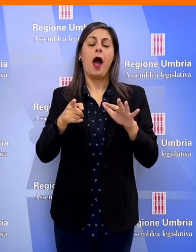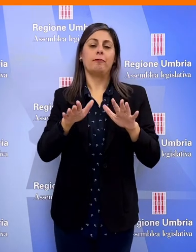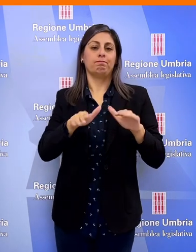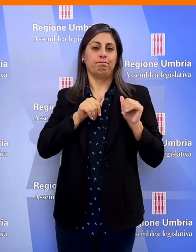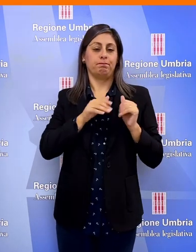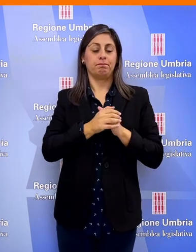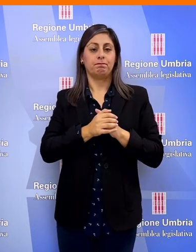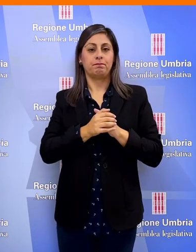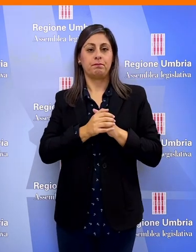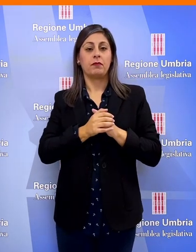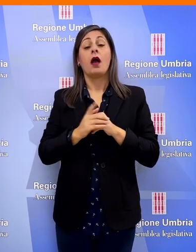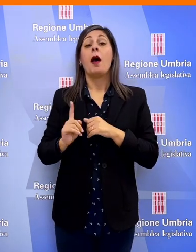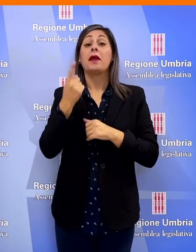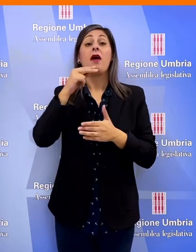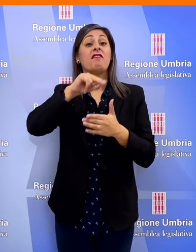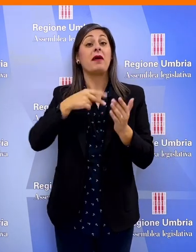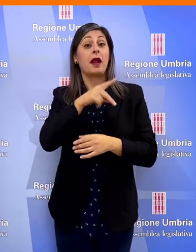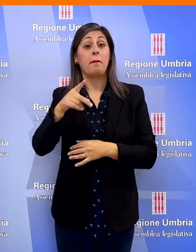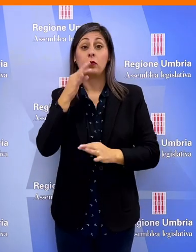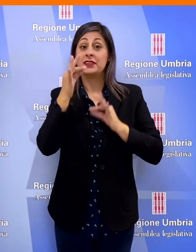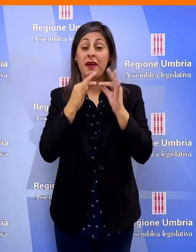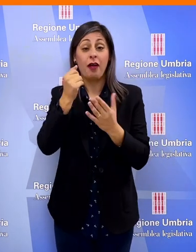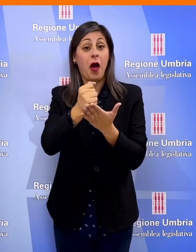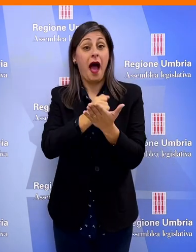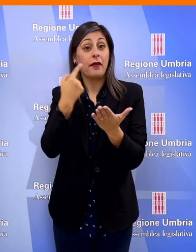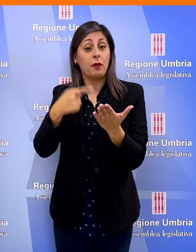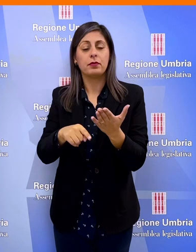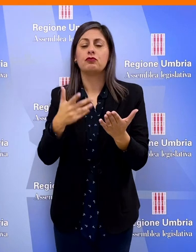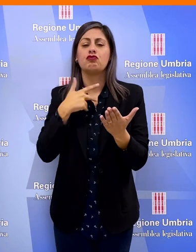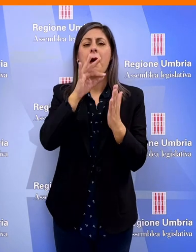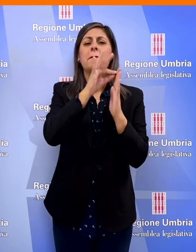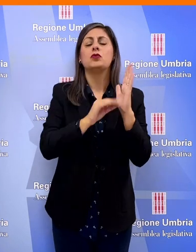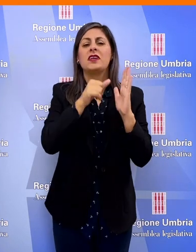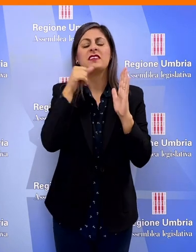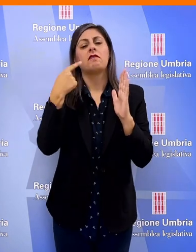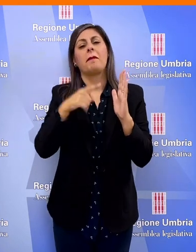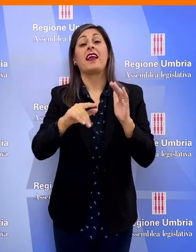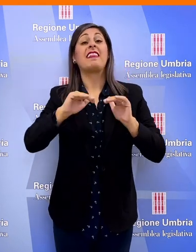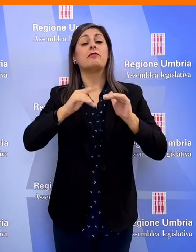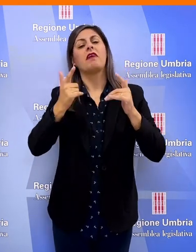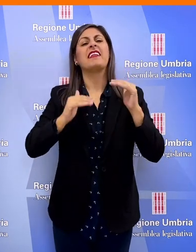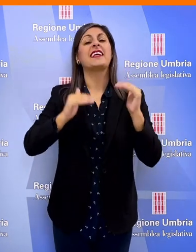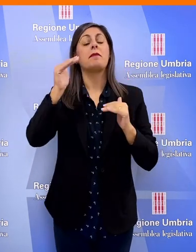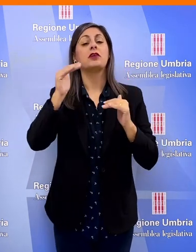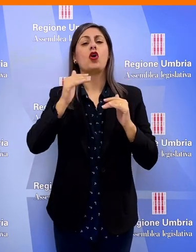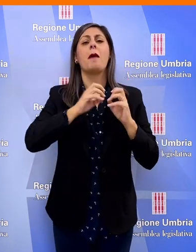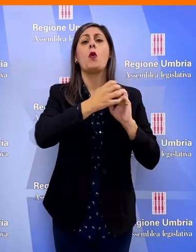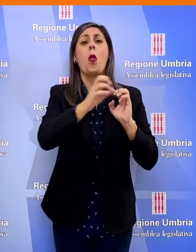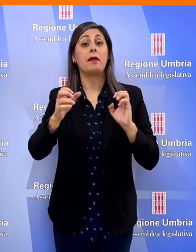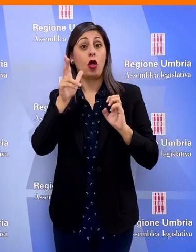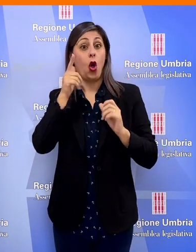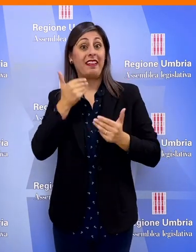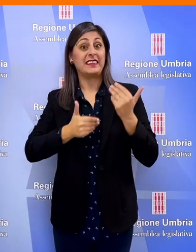La prima firmataria Francesca Peppucci ha spiegato che con questo atto vengono introdotte misure per contrastare la discriminazione